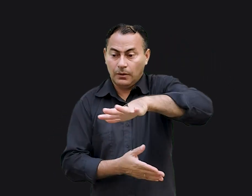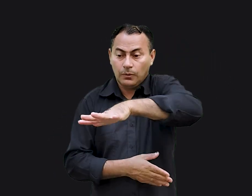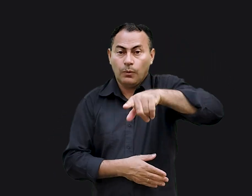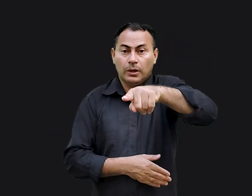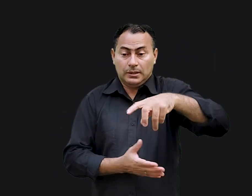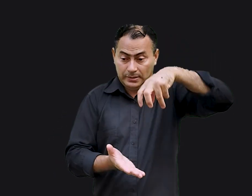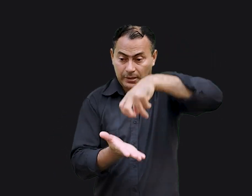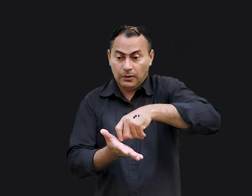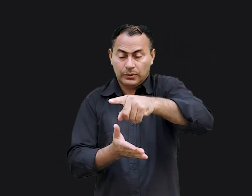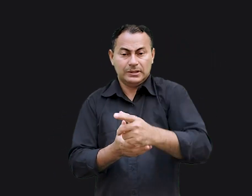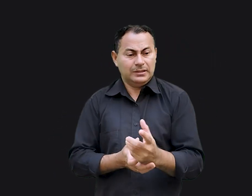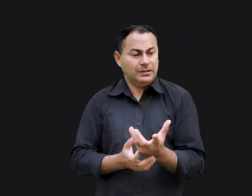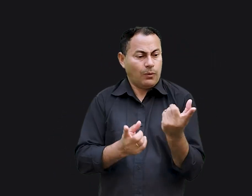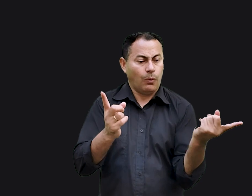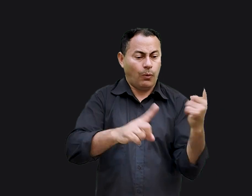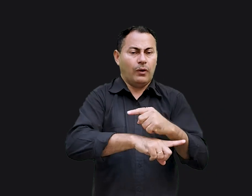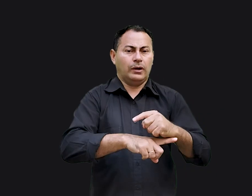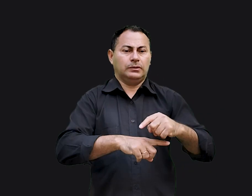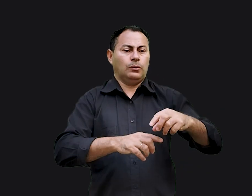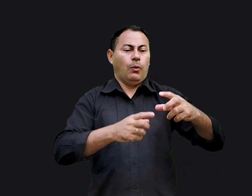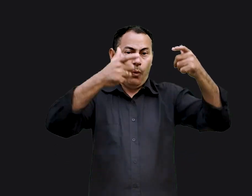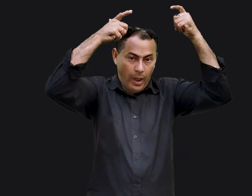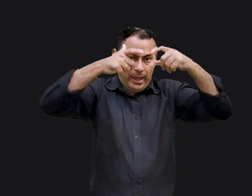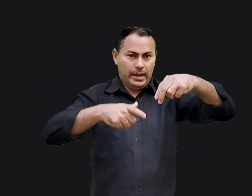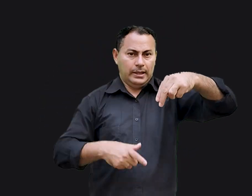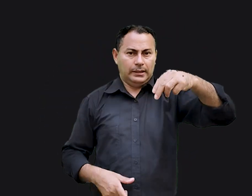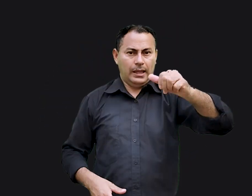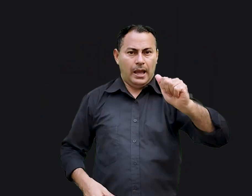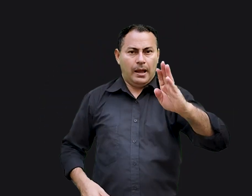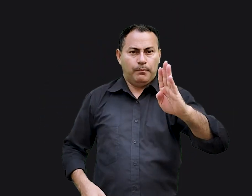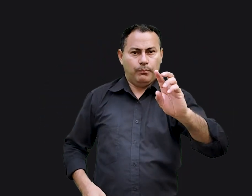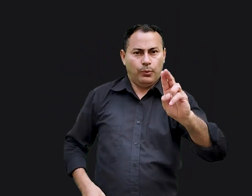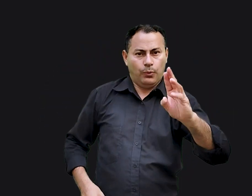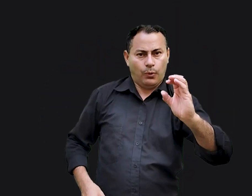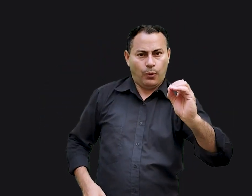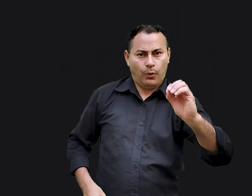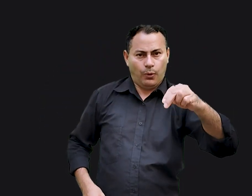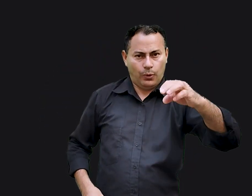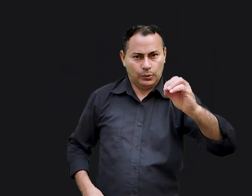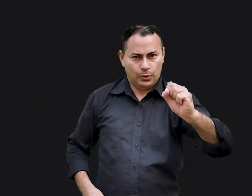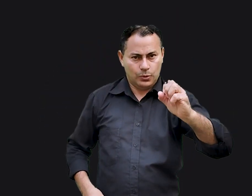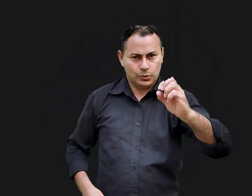castigar vocês. E se vocês se opuserem a Nabucodonosor, estarão se opondo a Deus.